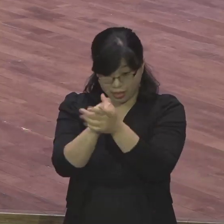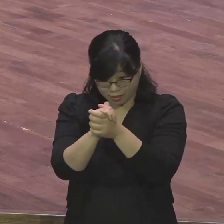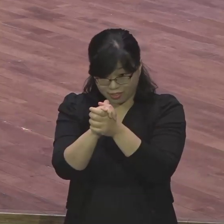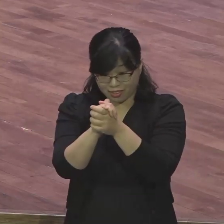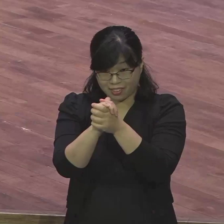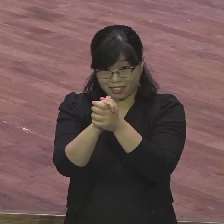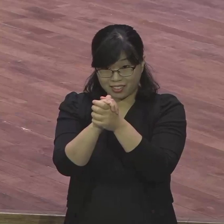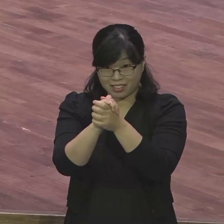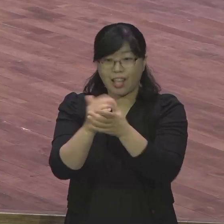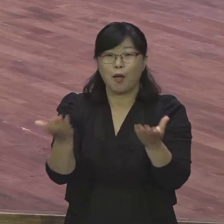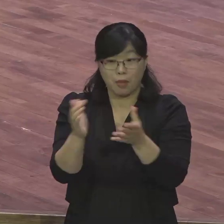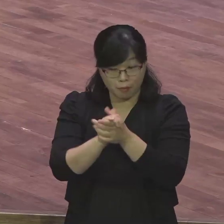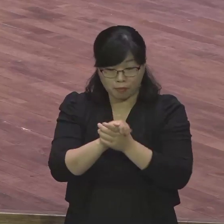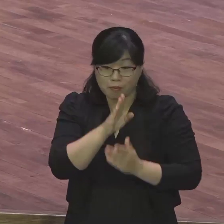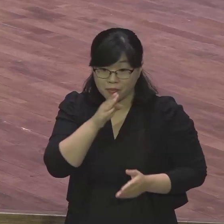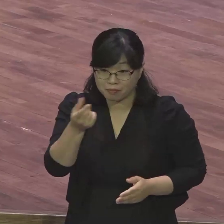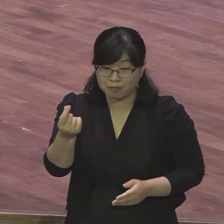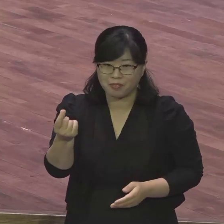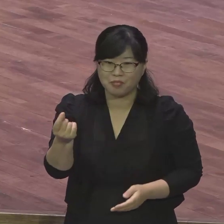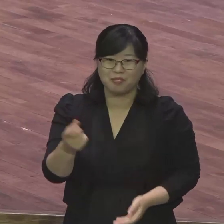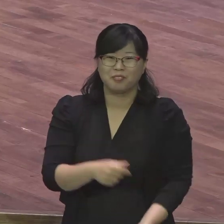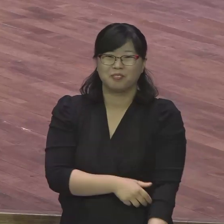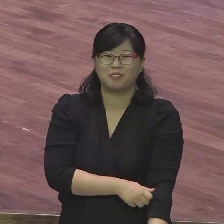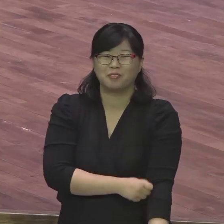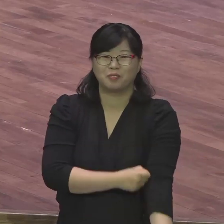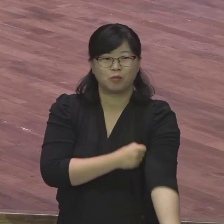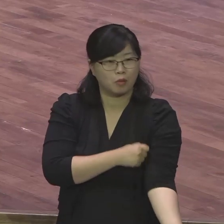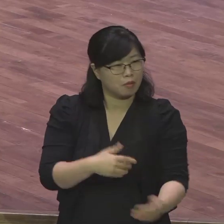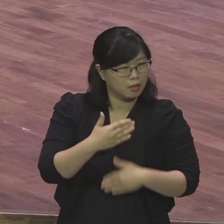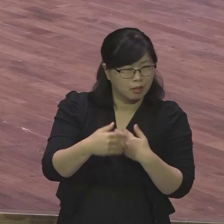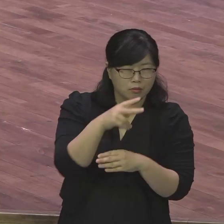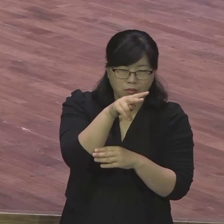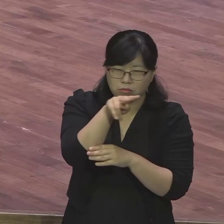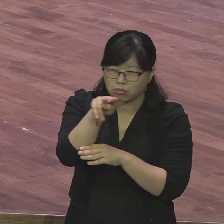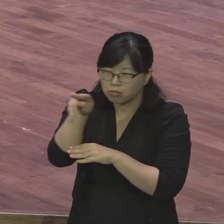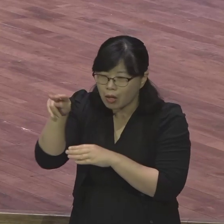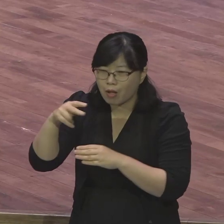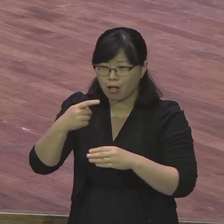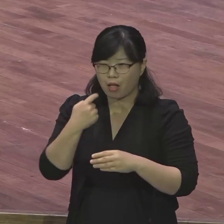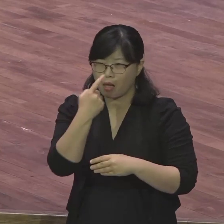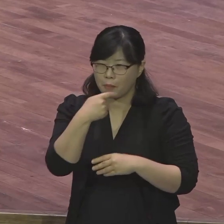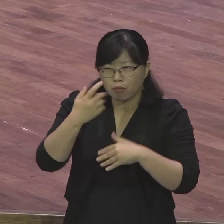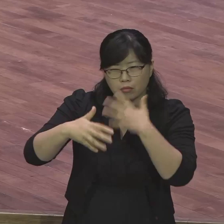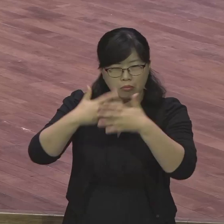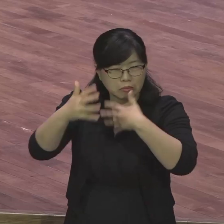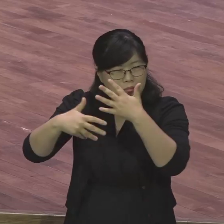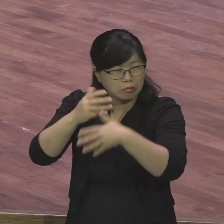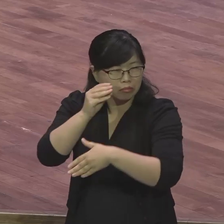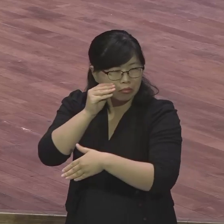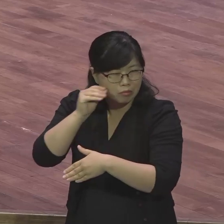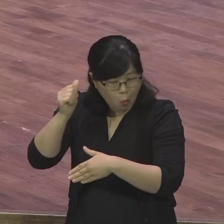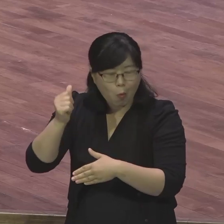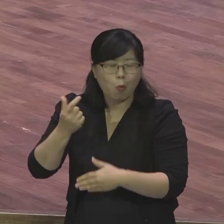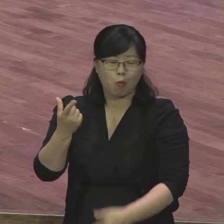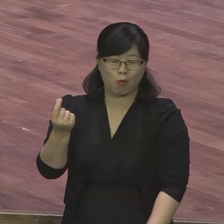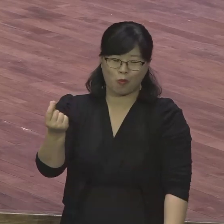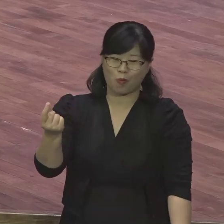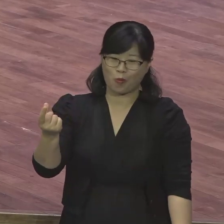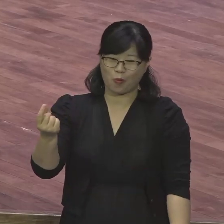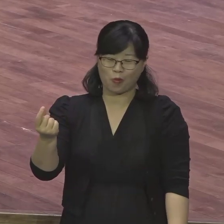아멘. 많은 분들이 암송을 했네. 입을 보니까 거의 다 맞네. 결코